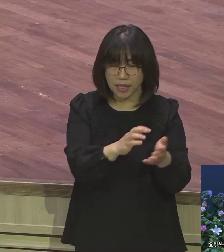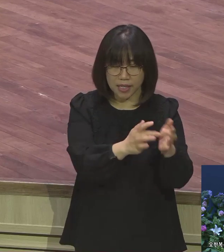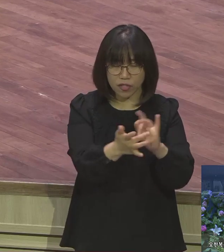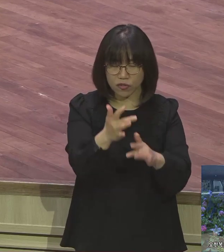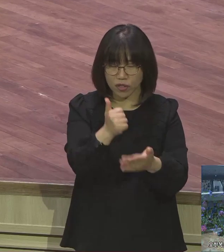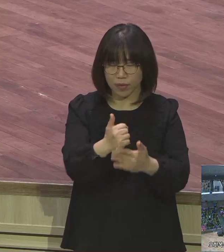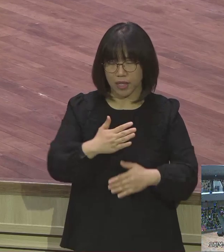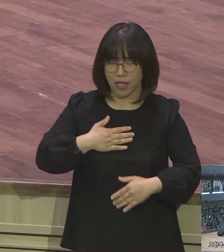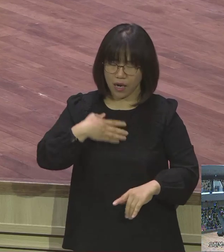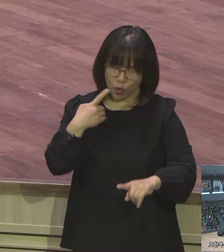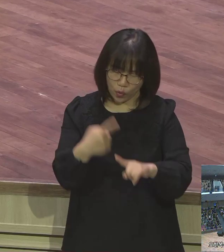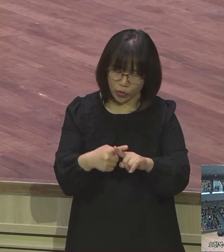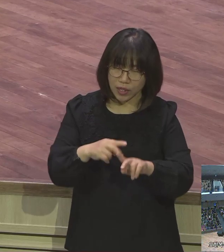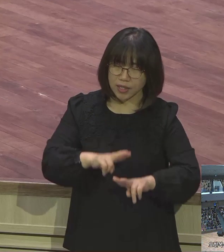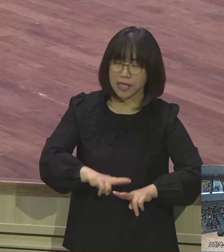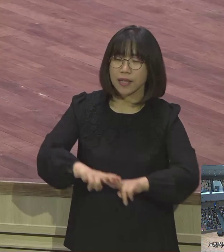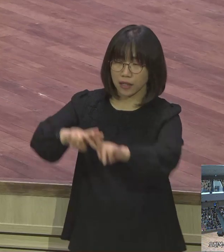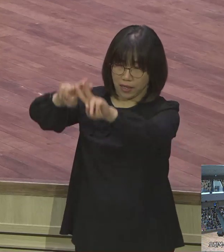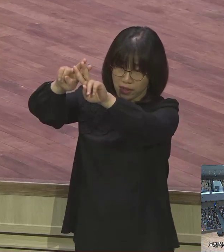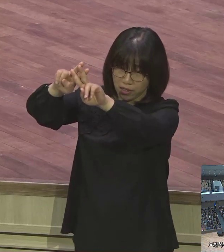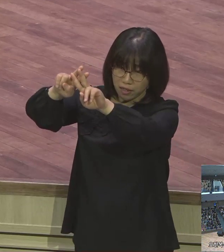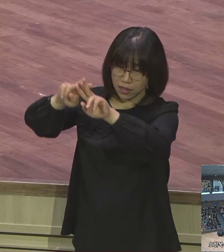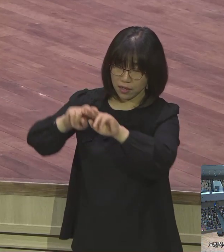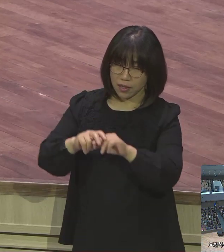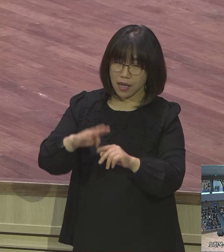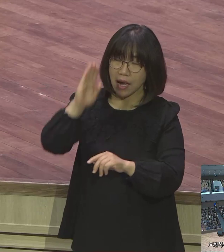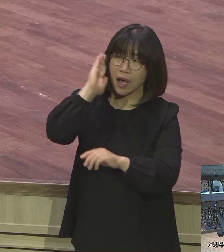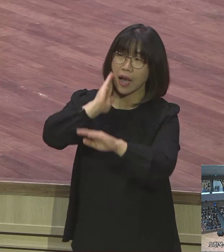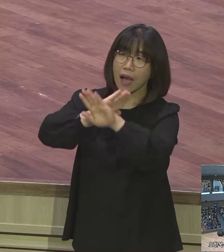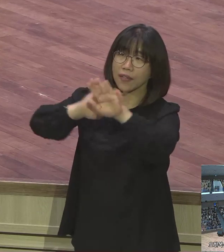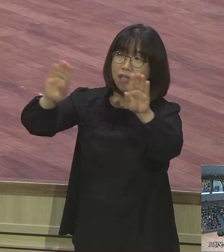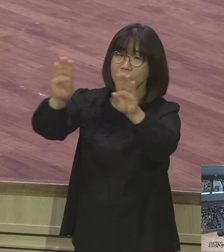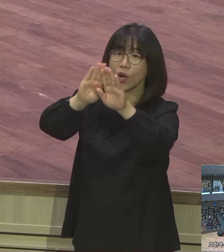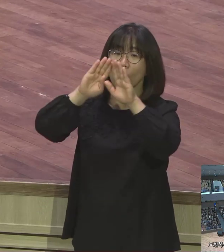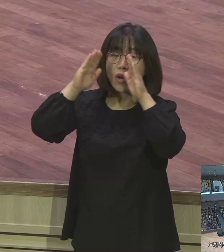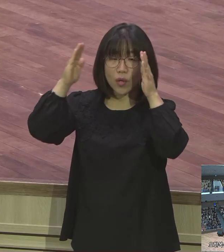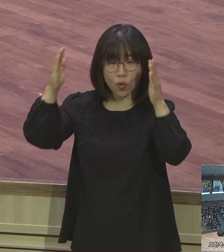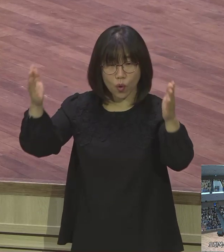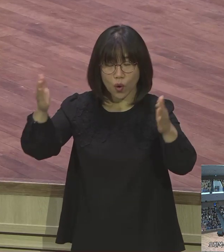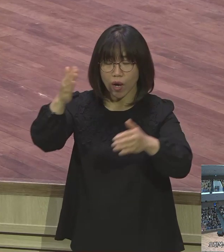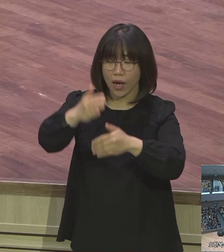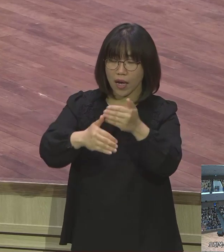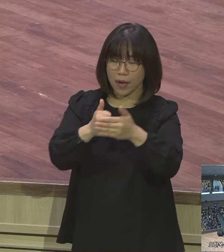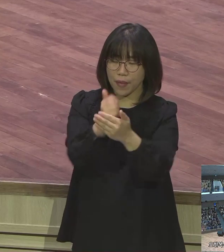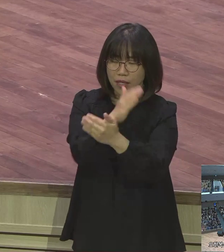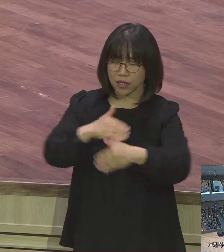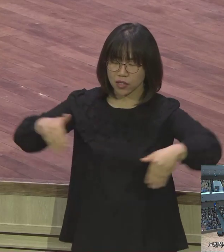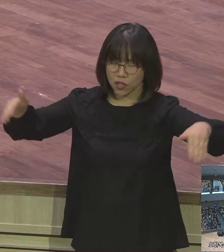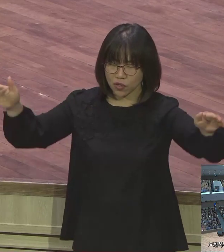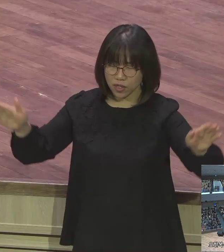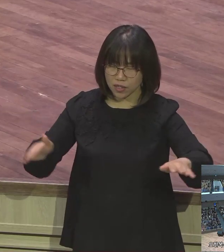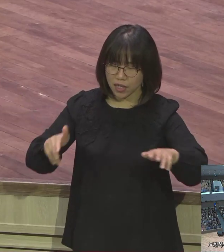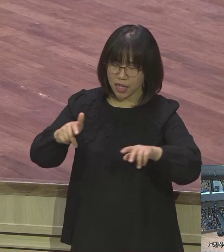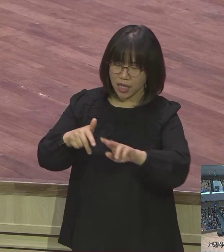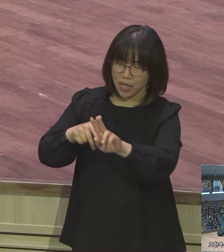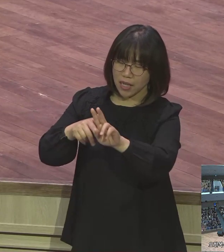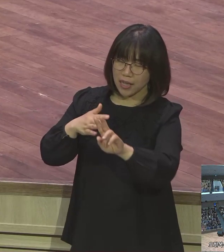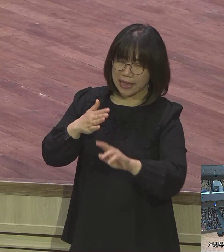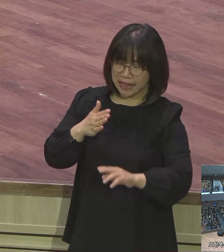진실로 진실로 너에게 노니 하늘이 열리고 하나님의 사자들이 인자 위에 오르락 내리락 하는 것을 보리라